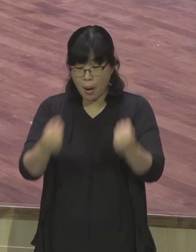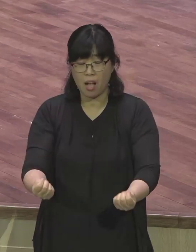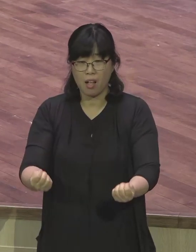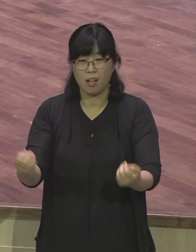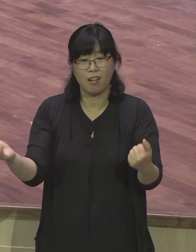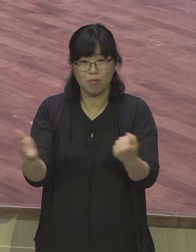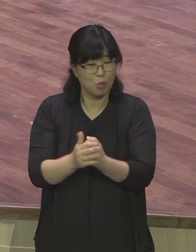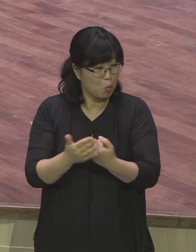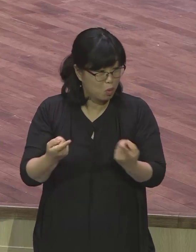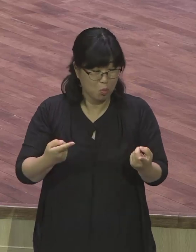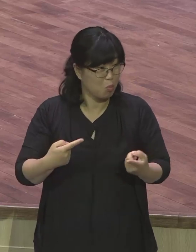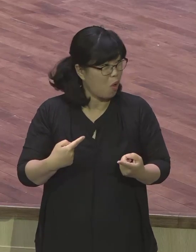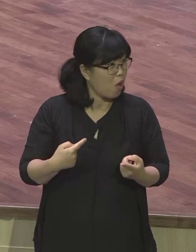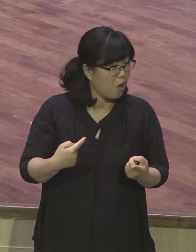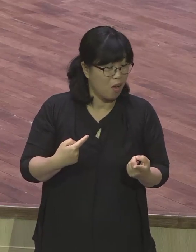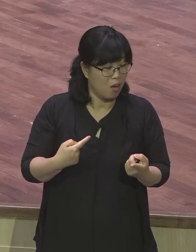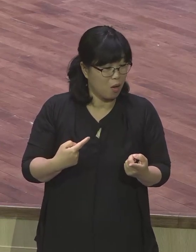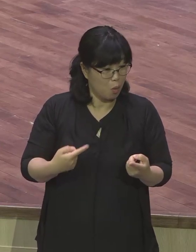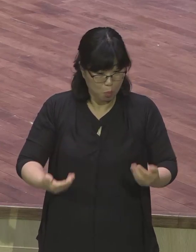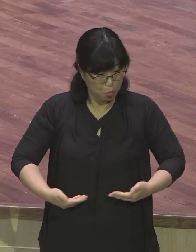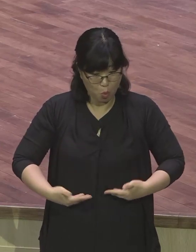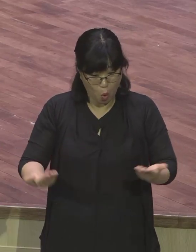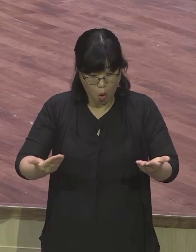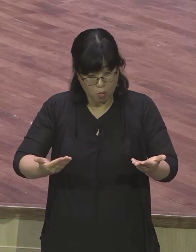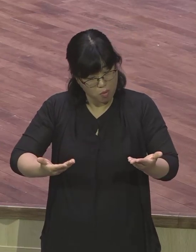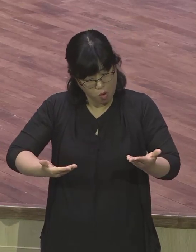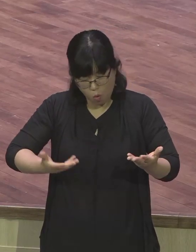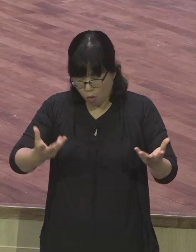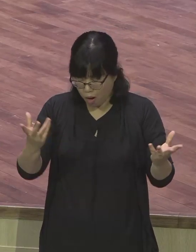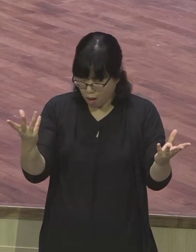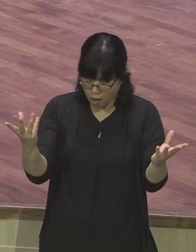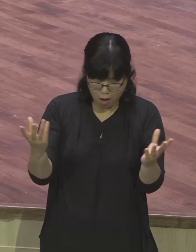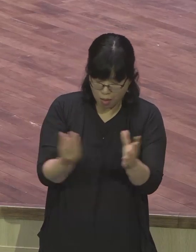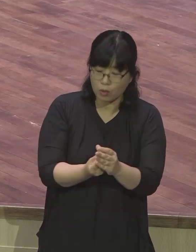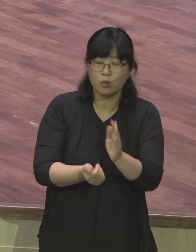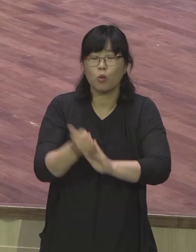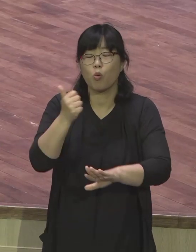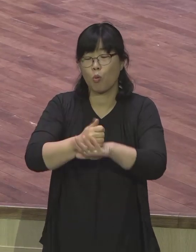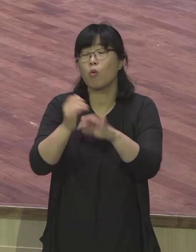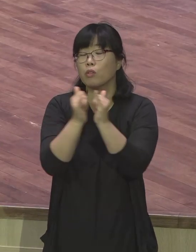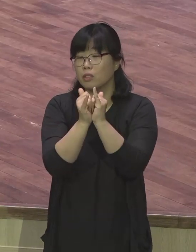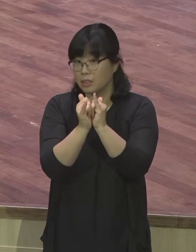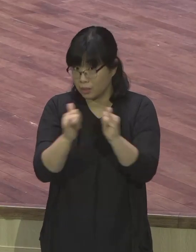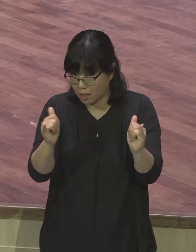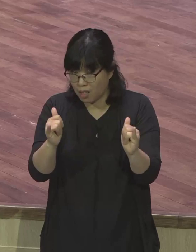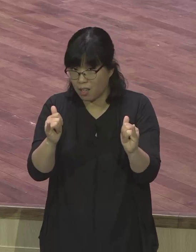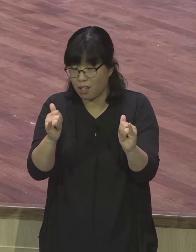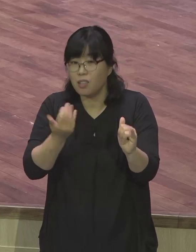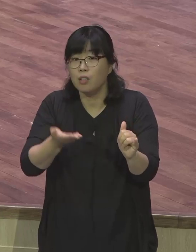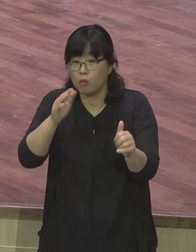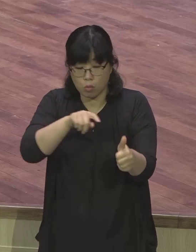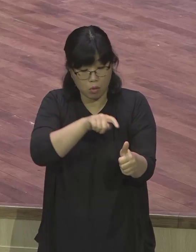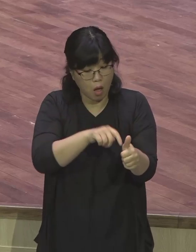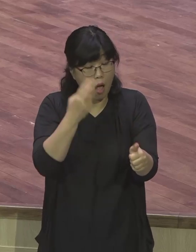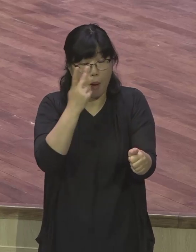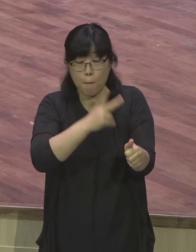그런데 이러한 사람이 오늘 예수님을 믿는 사람들을 잡으러 담회색으로 갈 때 예수님이 직접